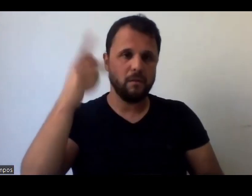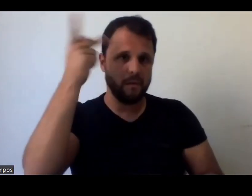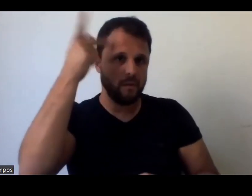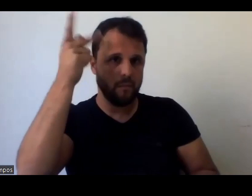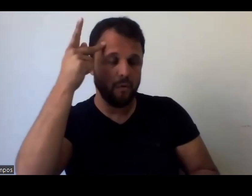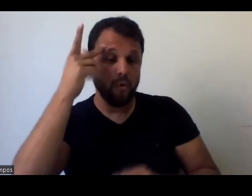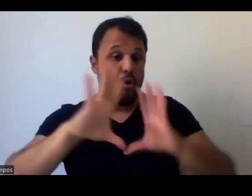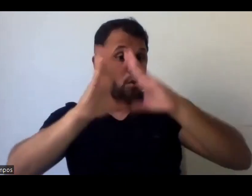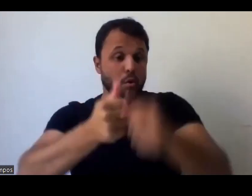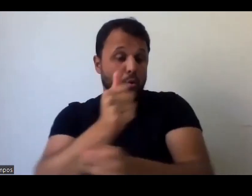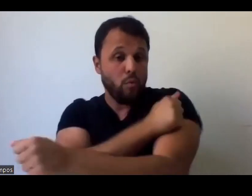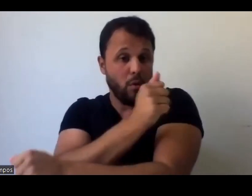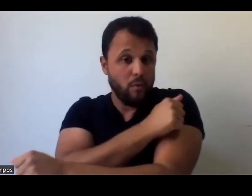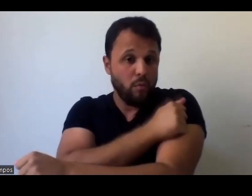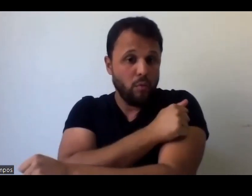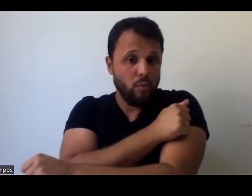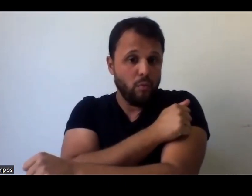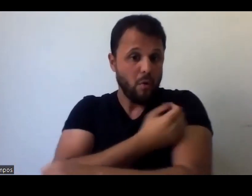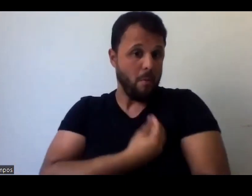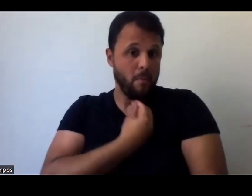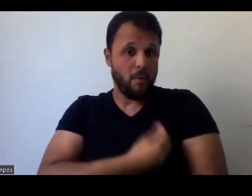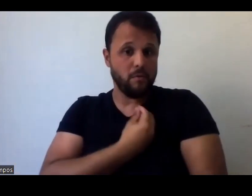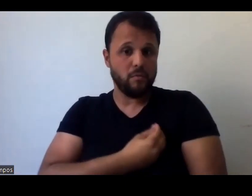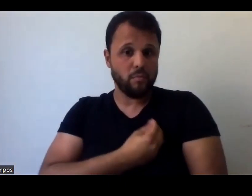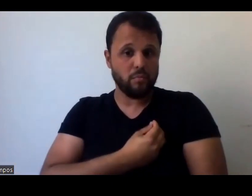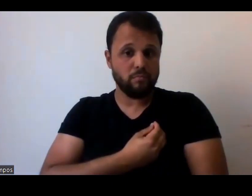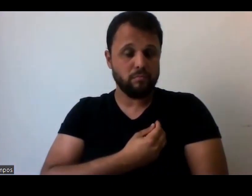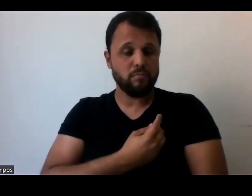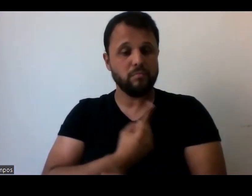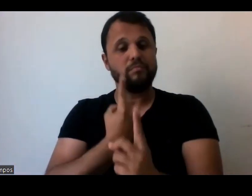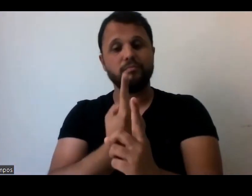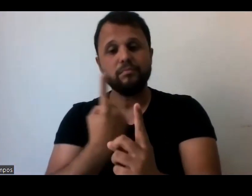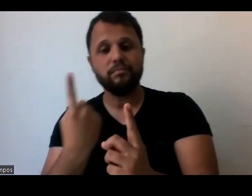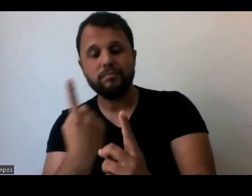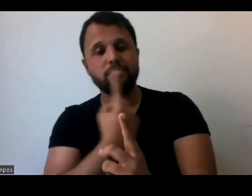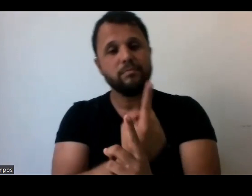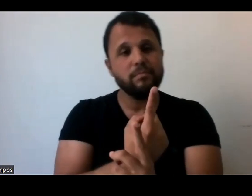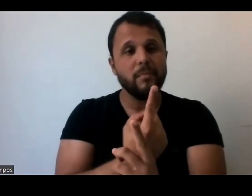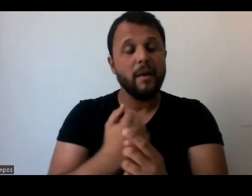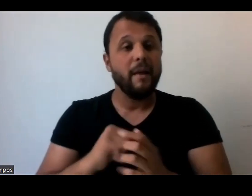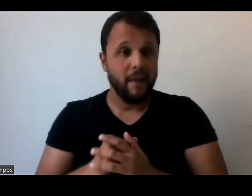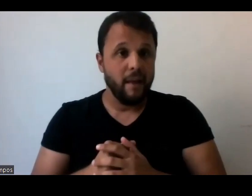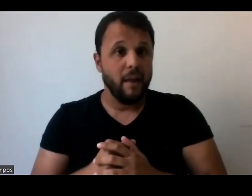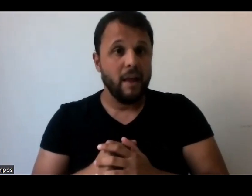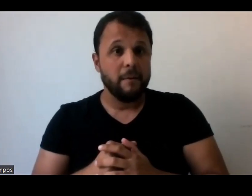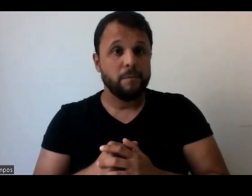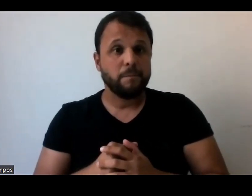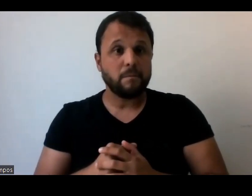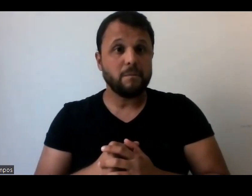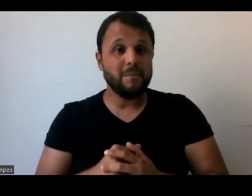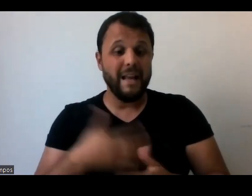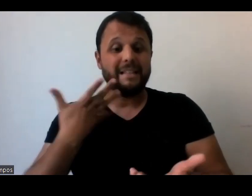curso que participaram dessas exposições, né, eles já, né, ganharam essa, essa